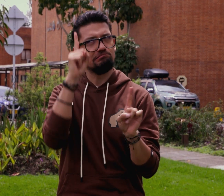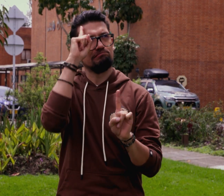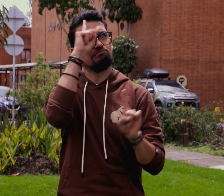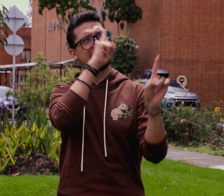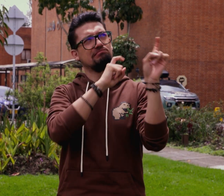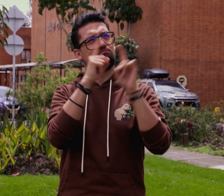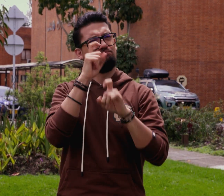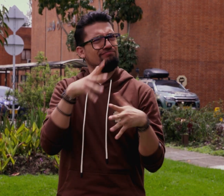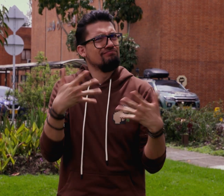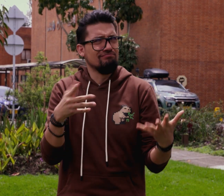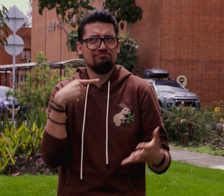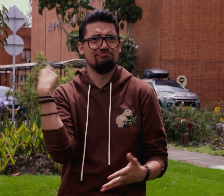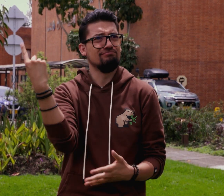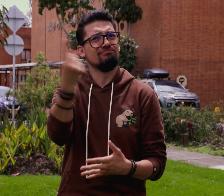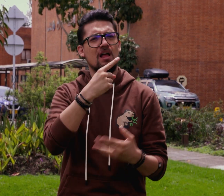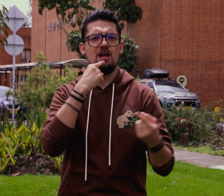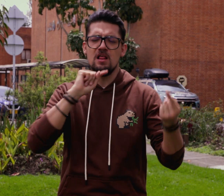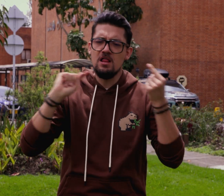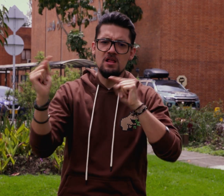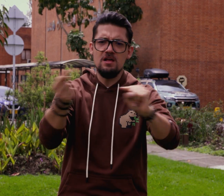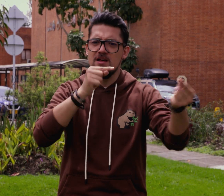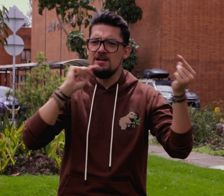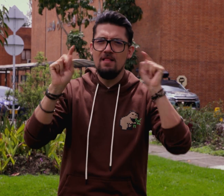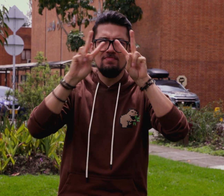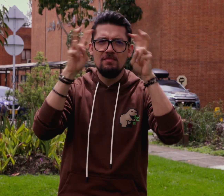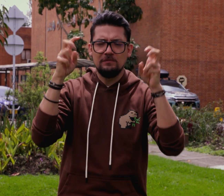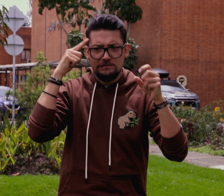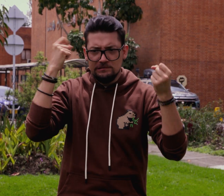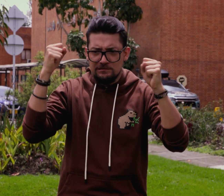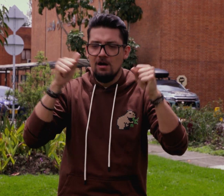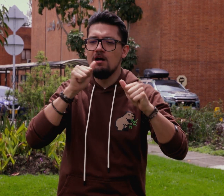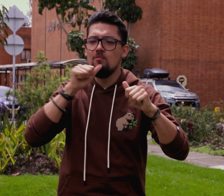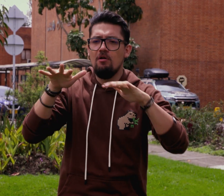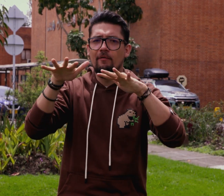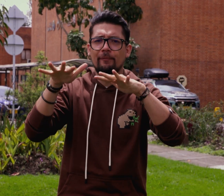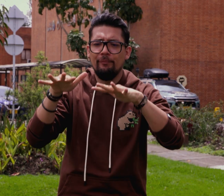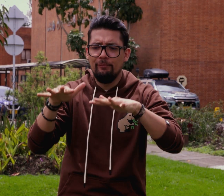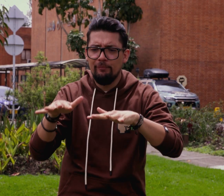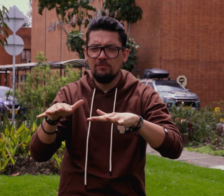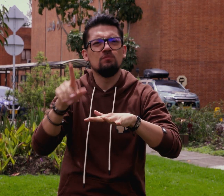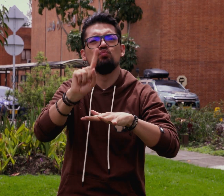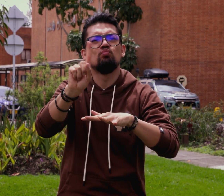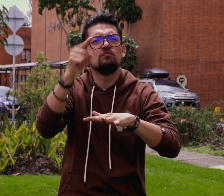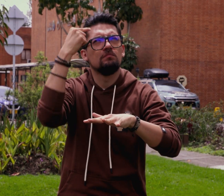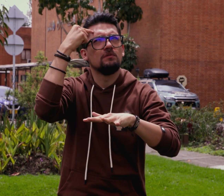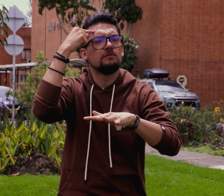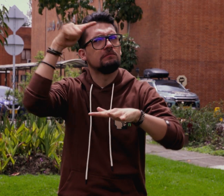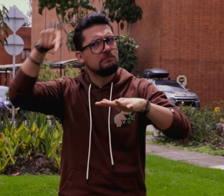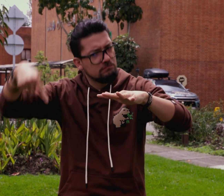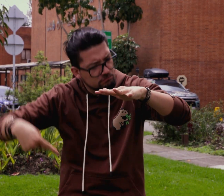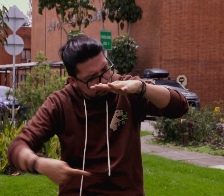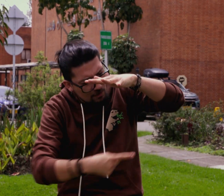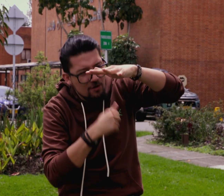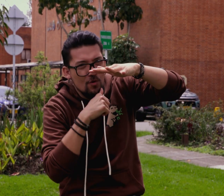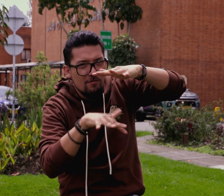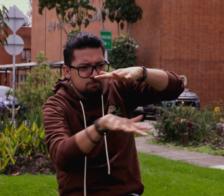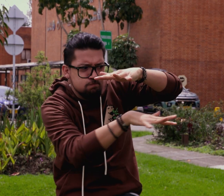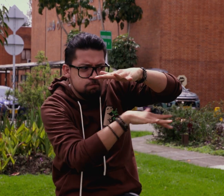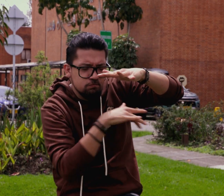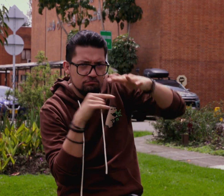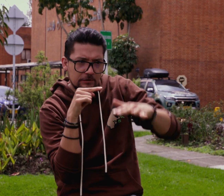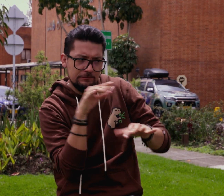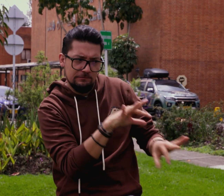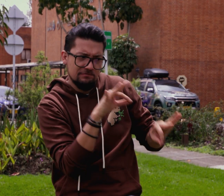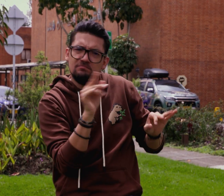Interesante respuesta y me hace reflexionar si en esta discusión que gira en torno al agua, ¿por qué no se han pensado en estas aguas